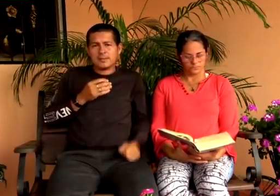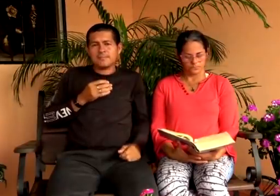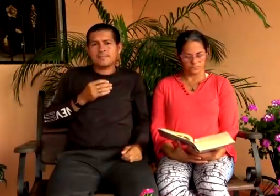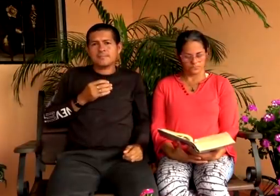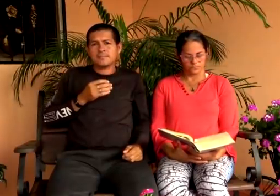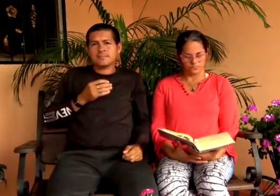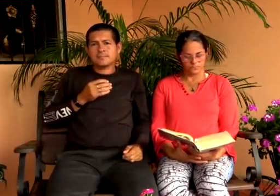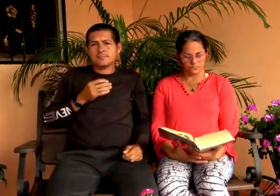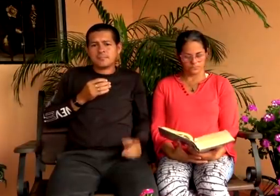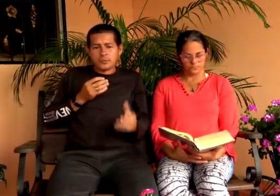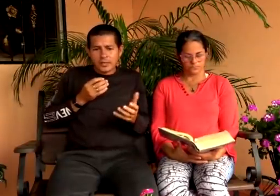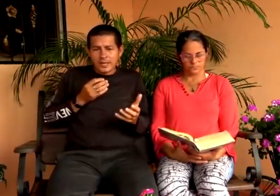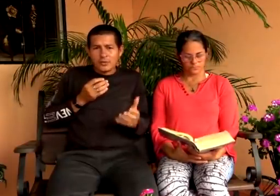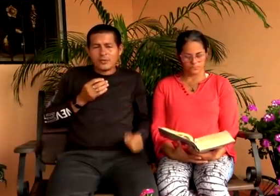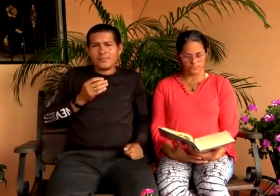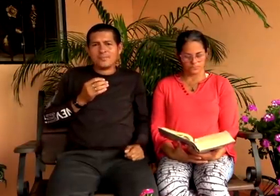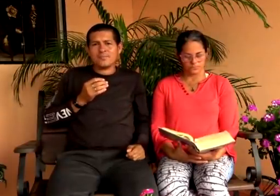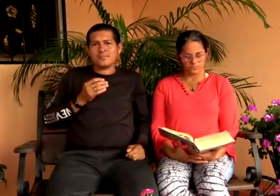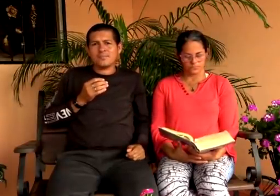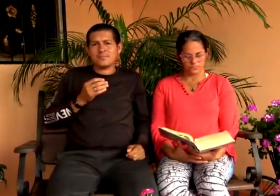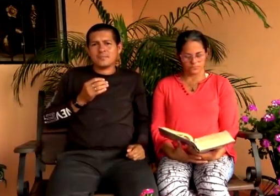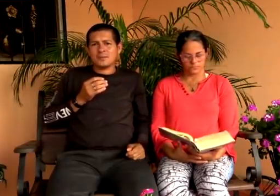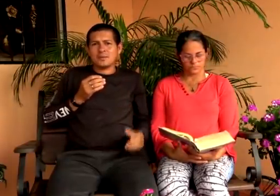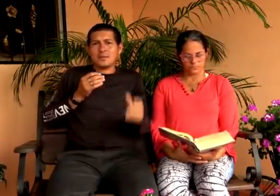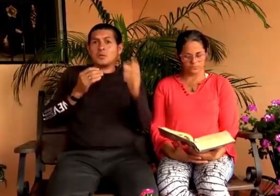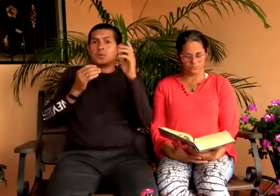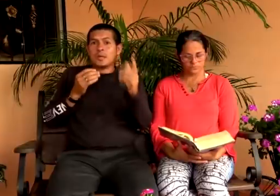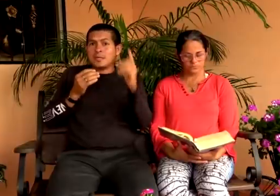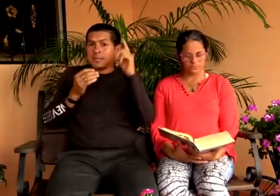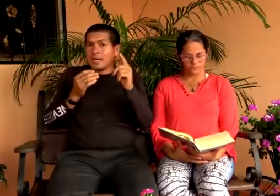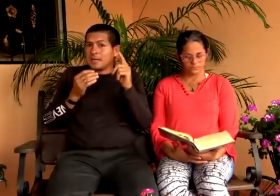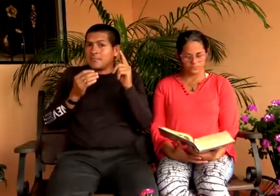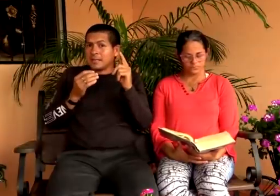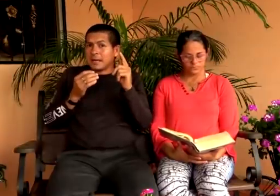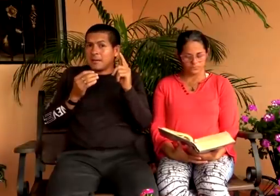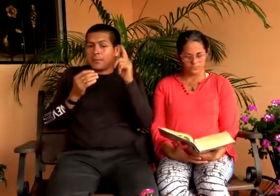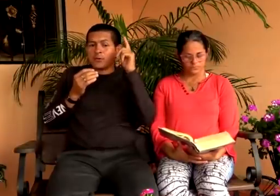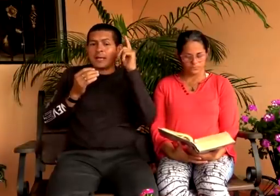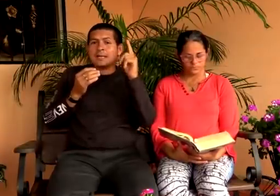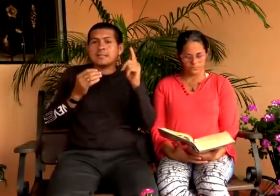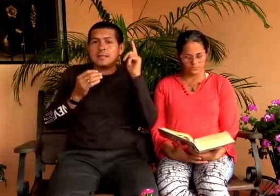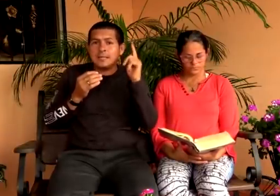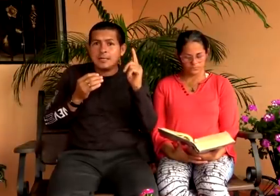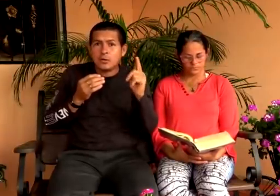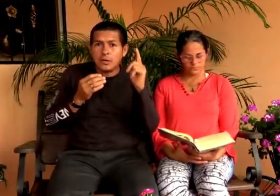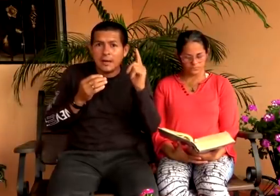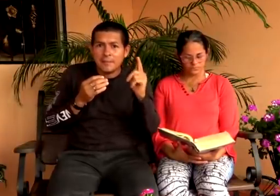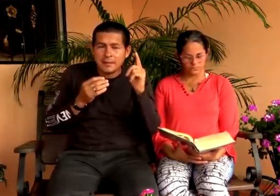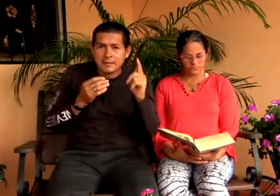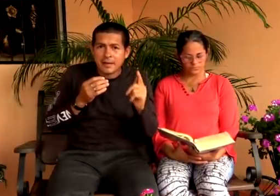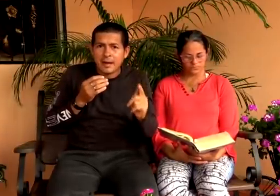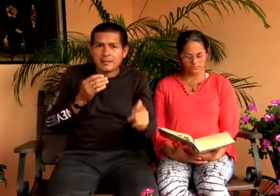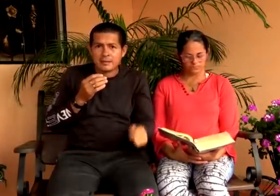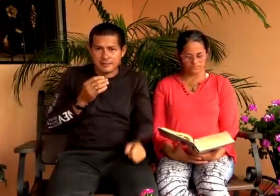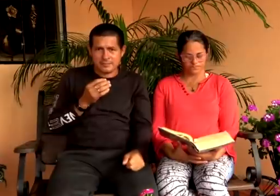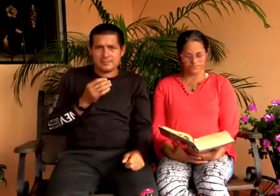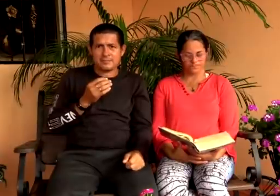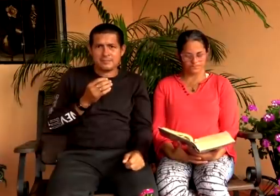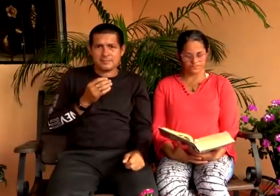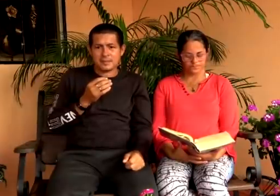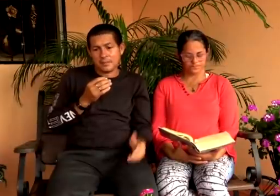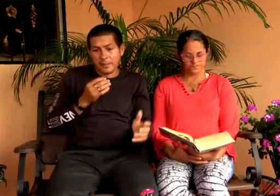¿Lo aceptan? ¿Por qué no? Ustedes quieren matarme porque les digo la verdad.